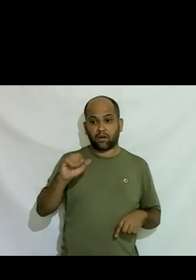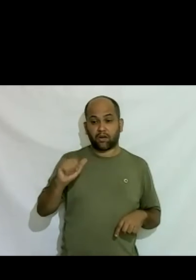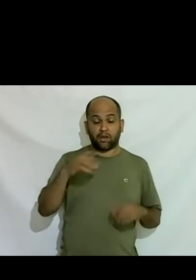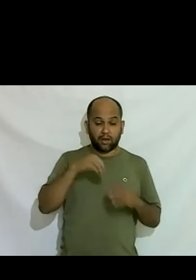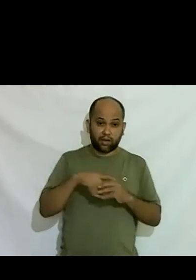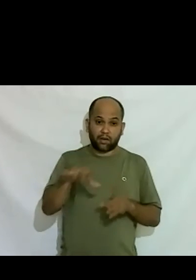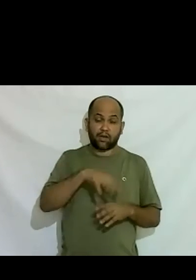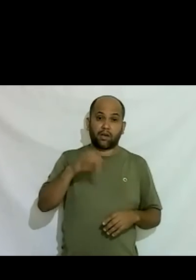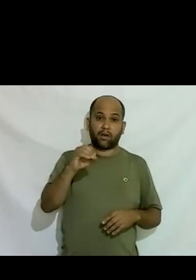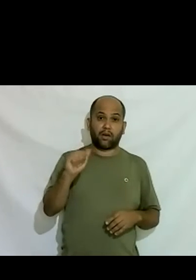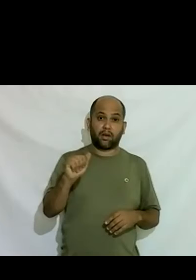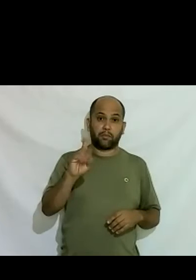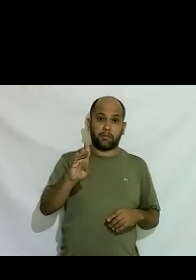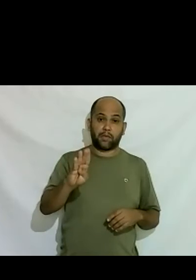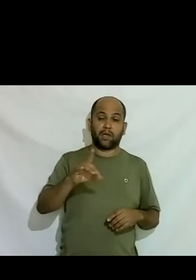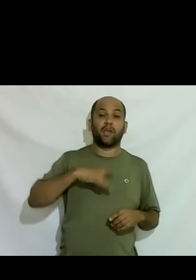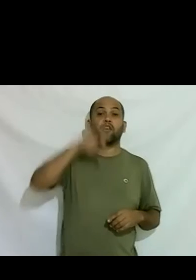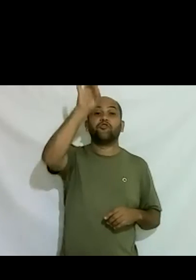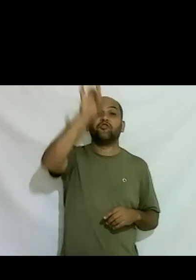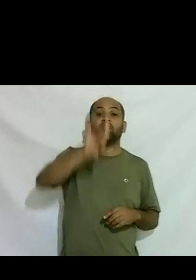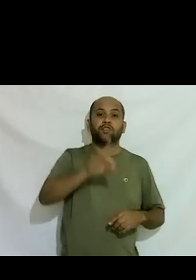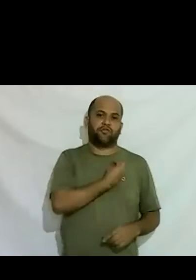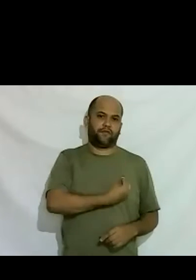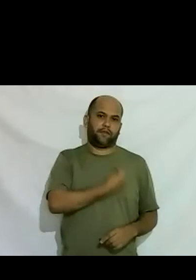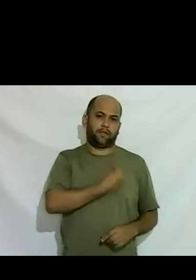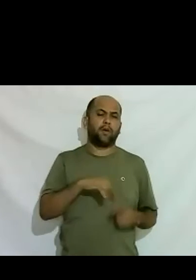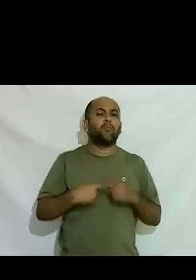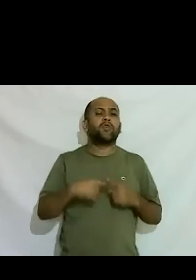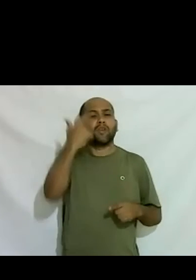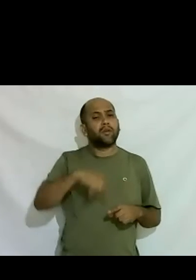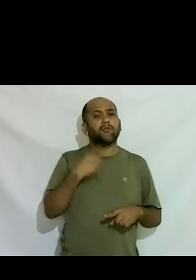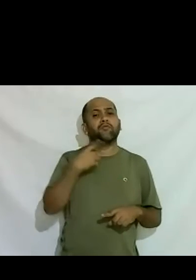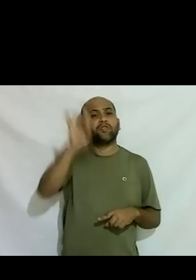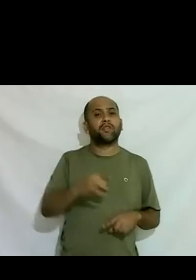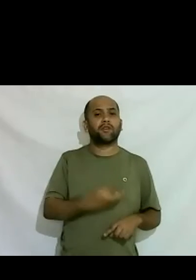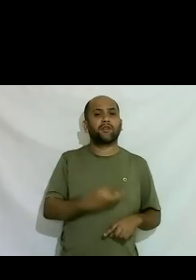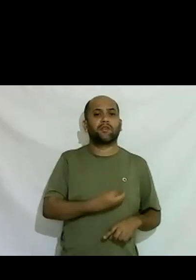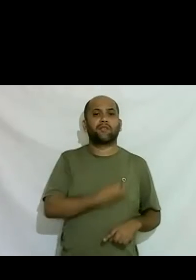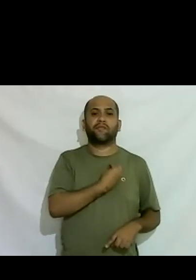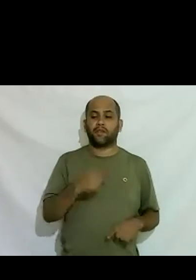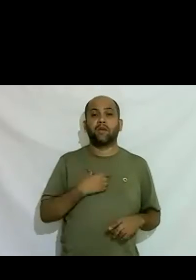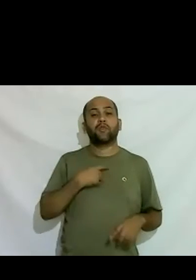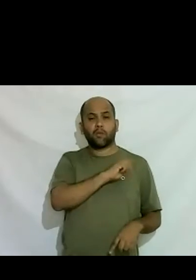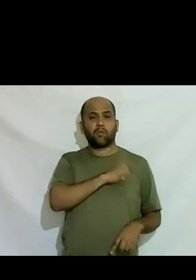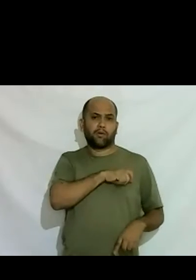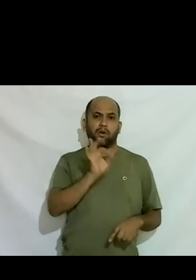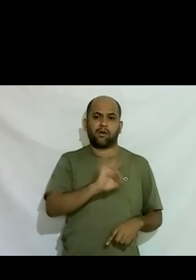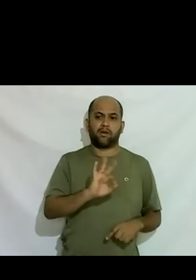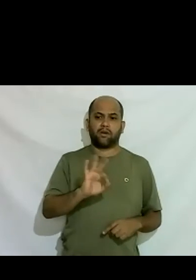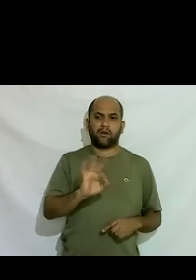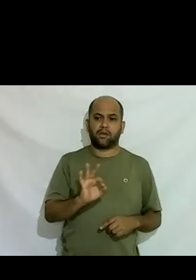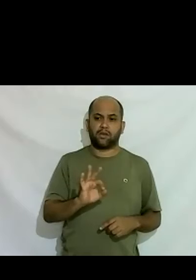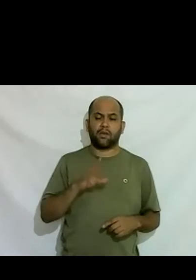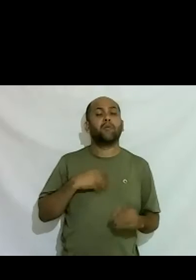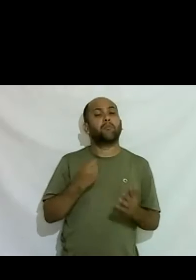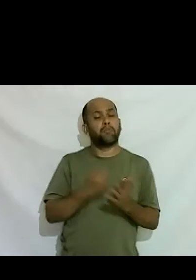por que é que eu não tenho o direito de existir por que é que eu não tenho o direito de ser quem eu sou se eu não faço mal a ninguém se eu pago